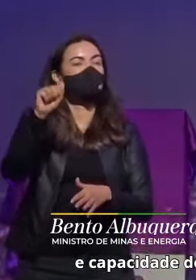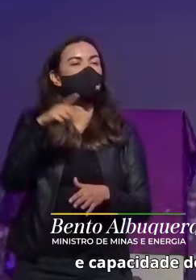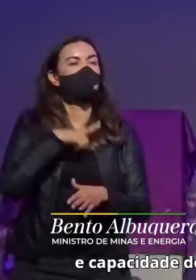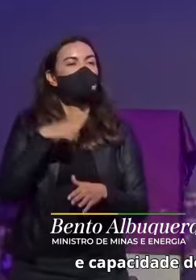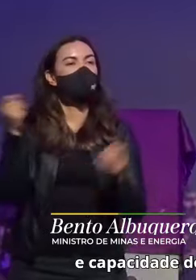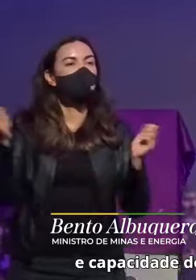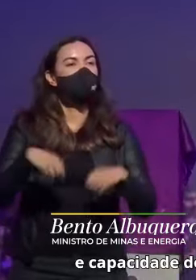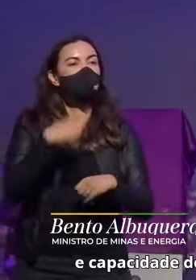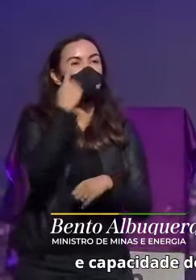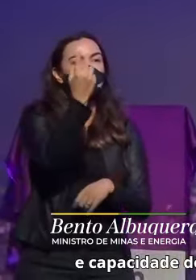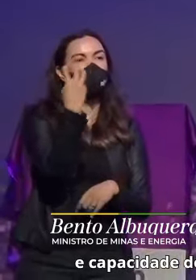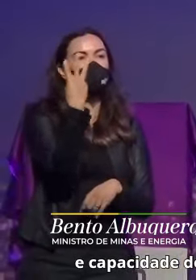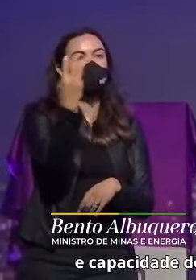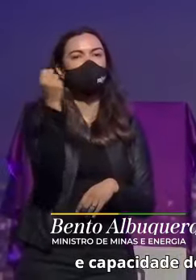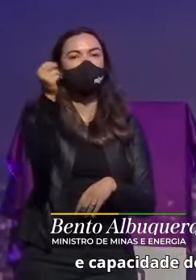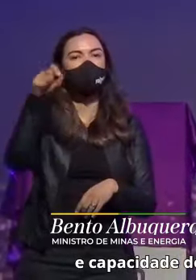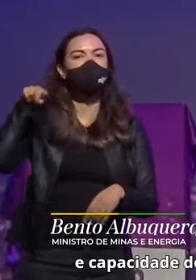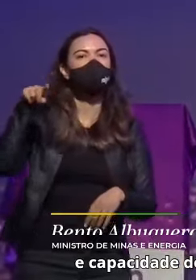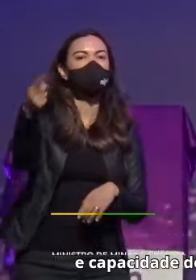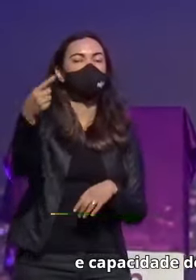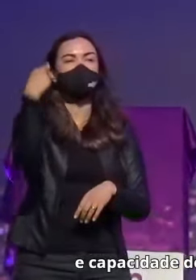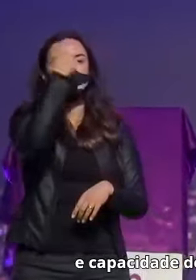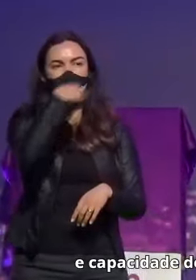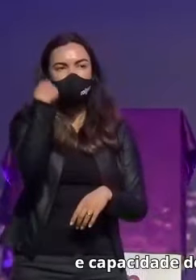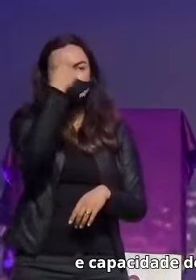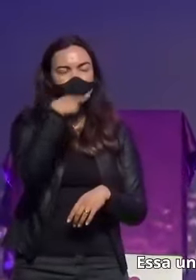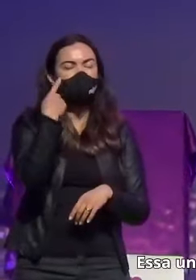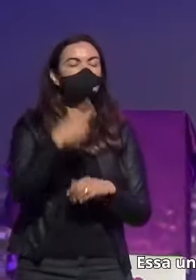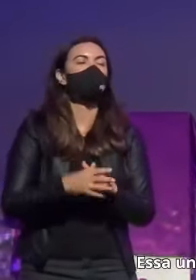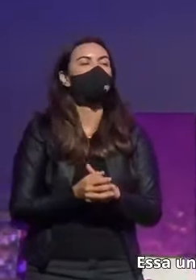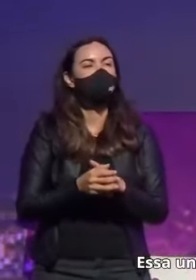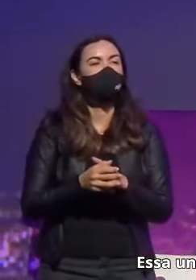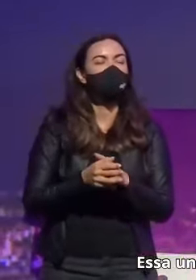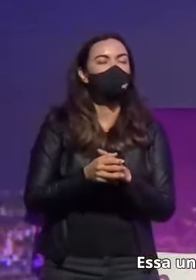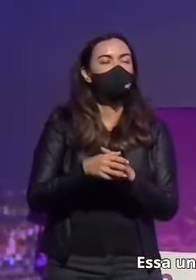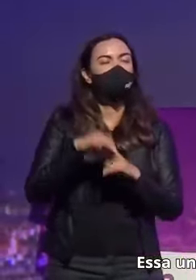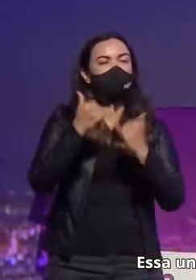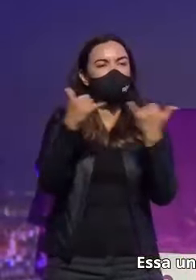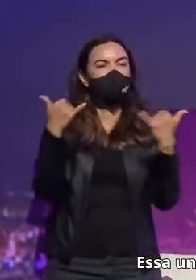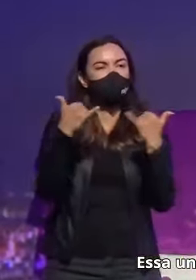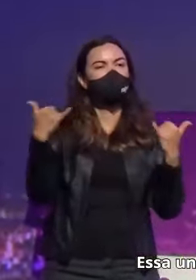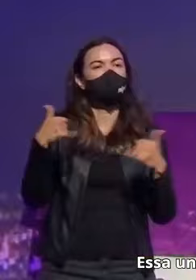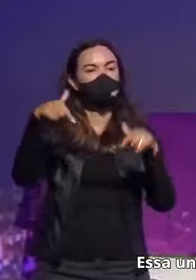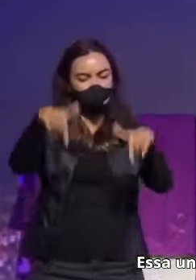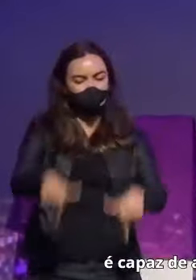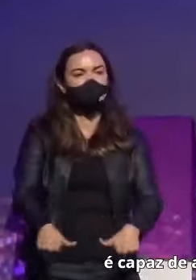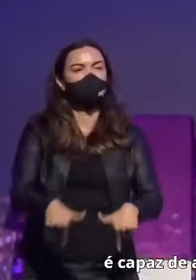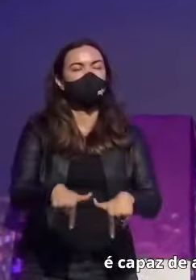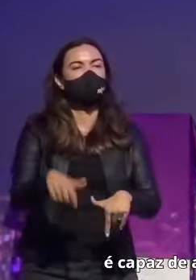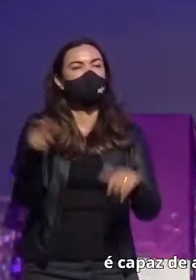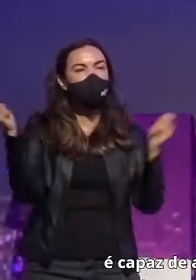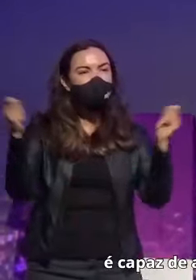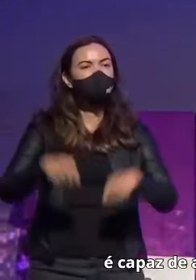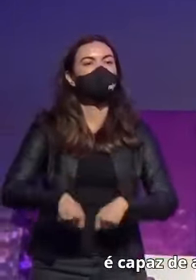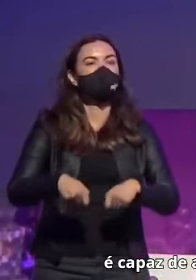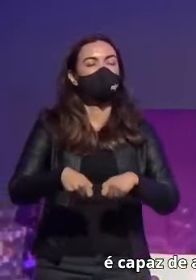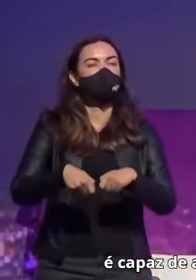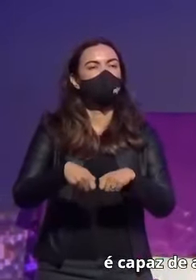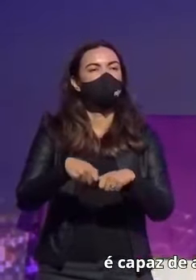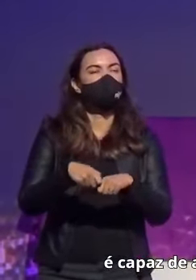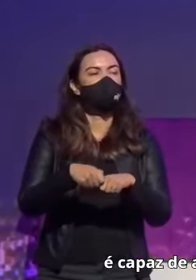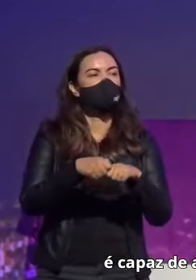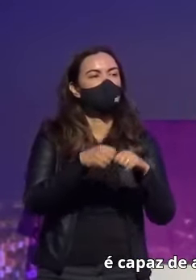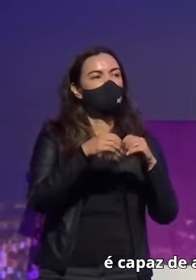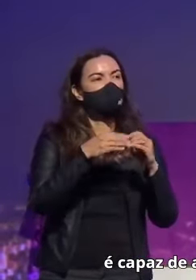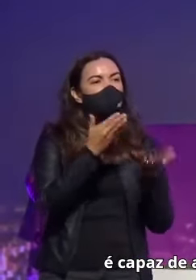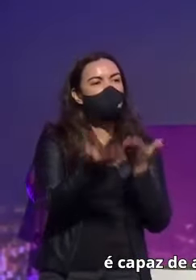138 mil megawatts hora por ano, essa unidade, senhor presidente, é capaz de abastecer